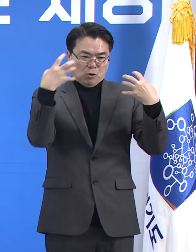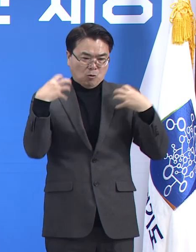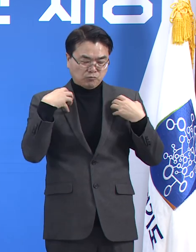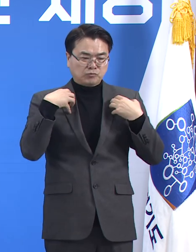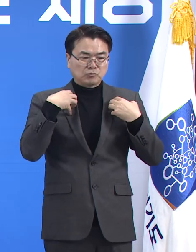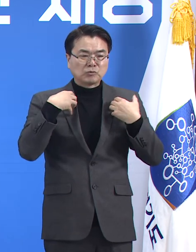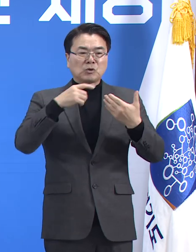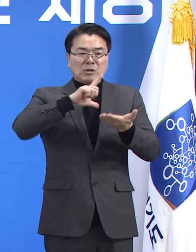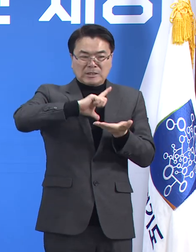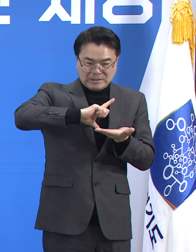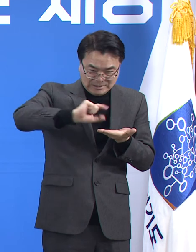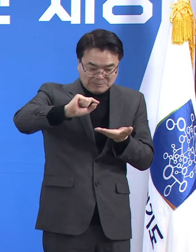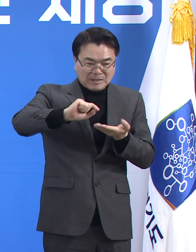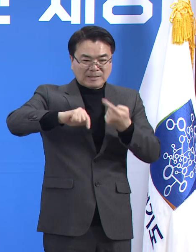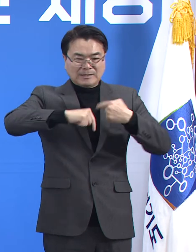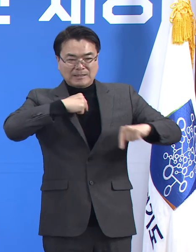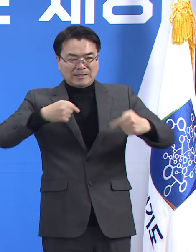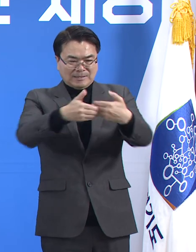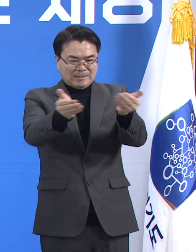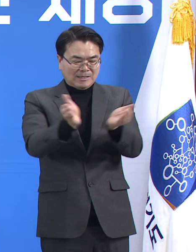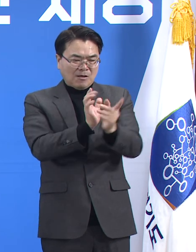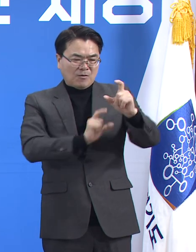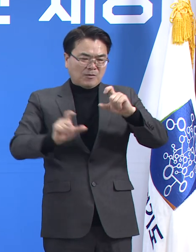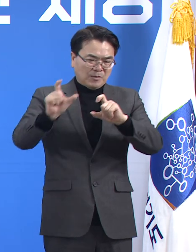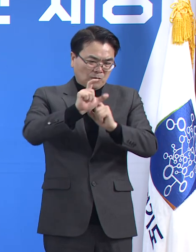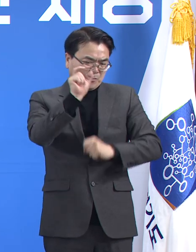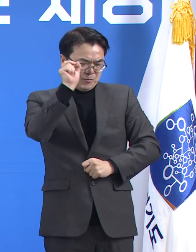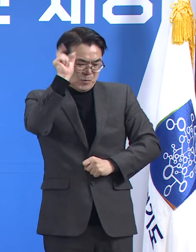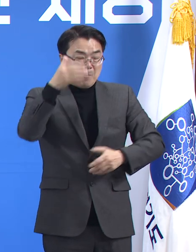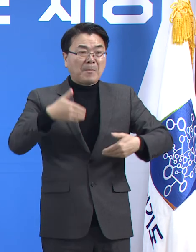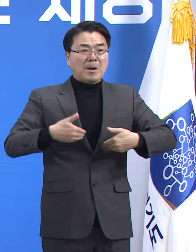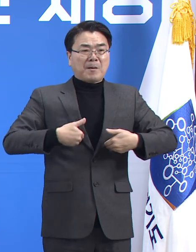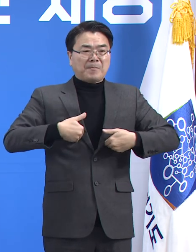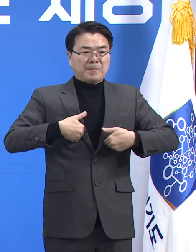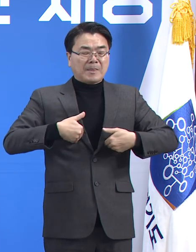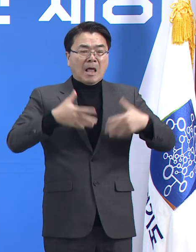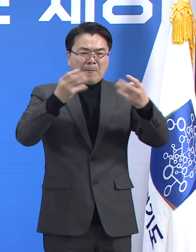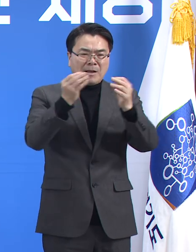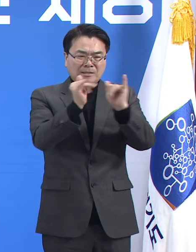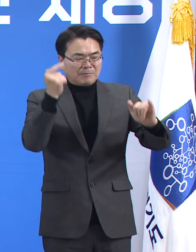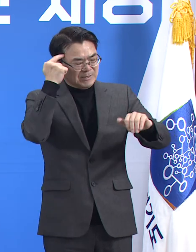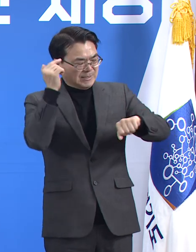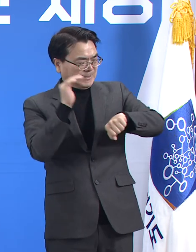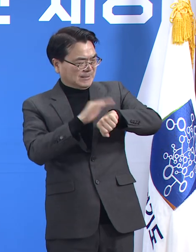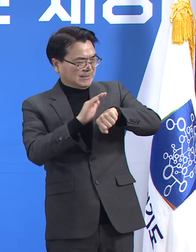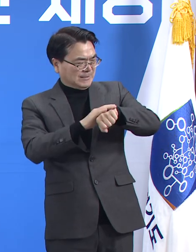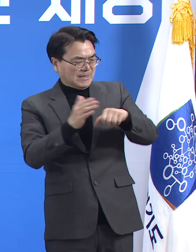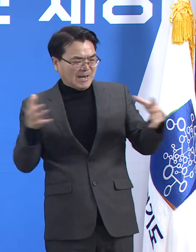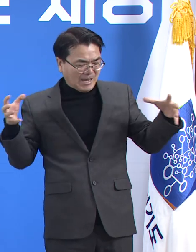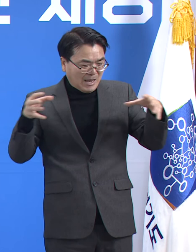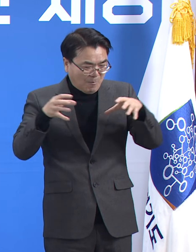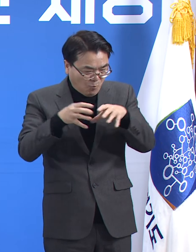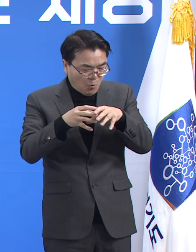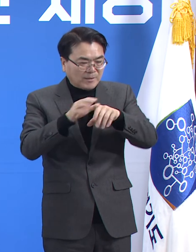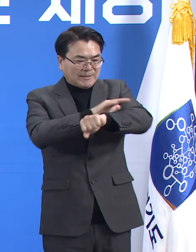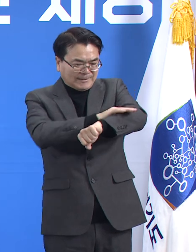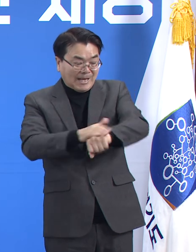더 영민해져야 합니다. 도는 많은 분들의 지혜를 모아 다가올 파도를 잘 대비하겠습니다.